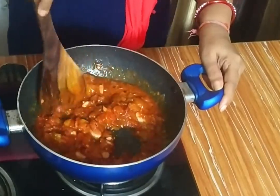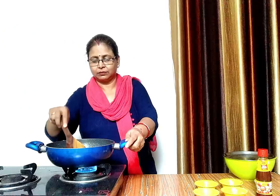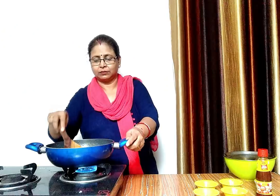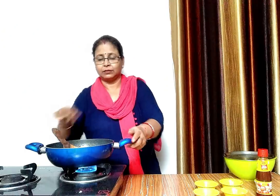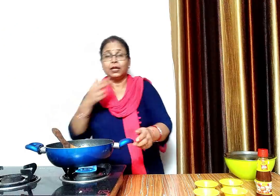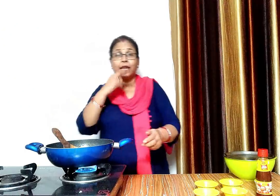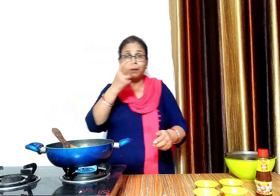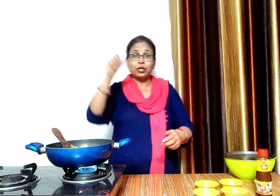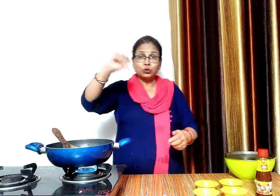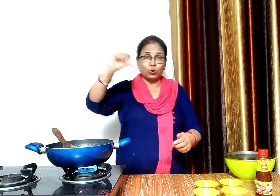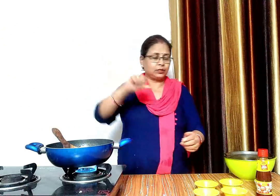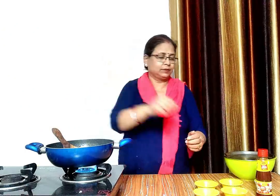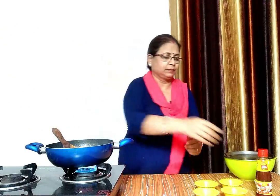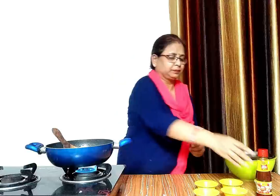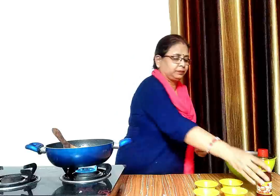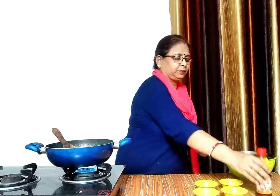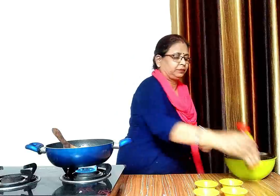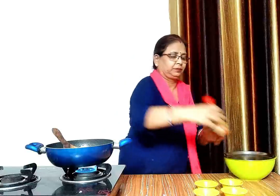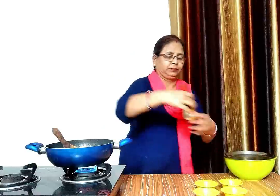अब इसमें दो बड़ा चमच मच्रमेटों कैच्छप डालेंगे